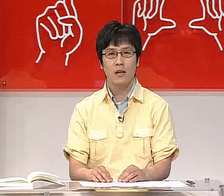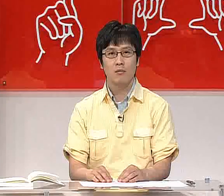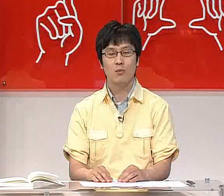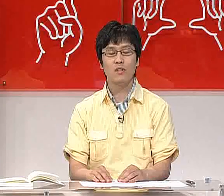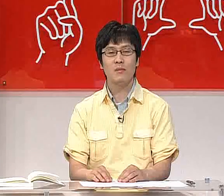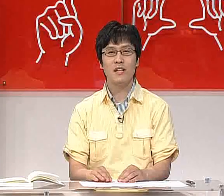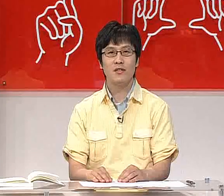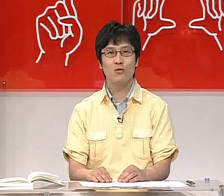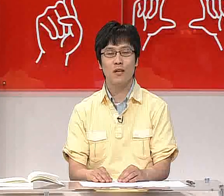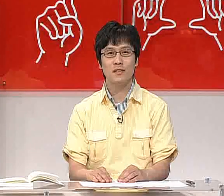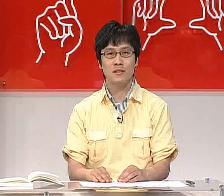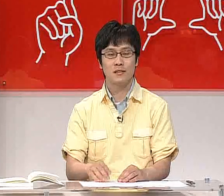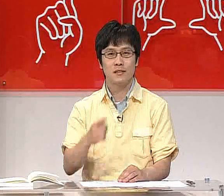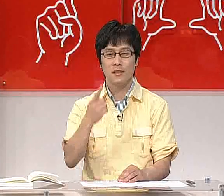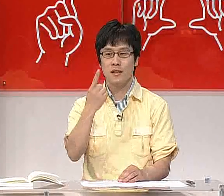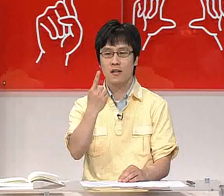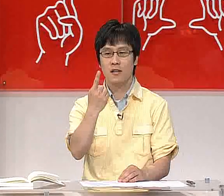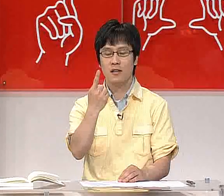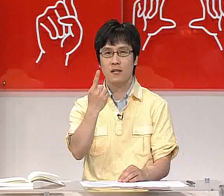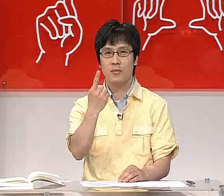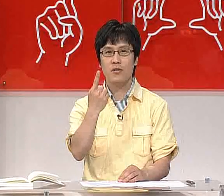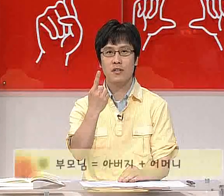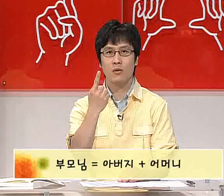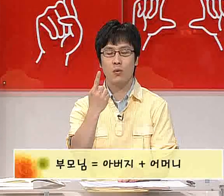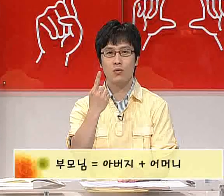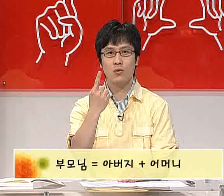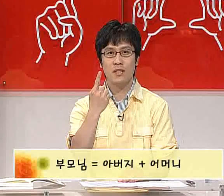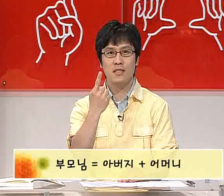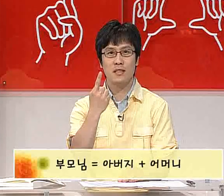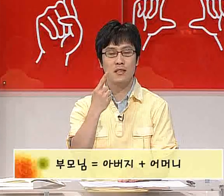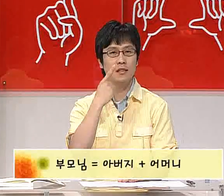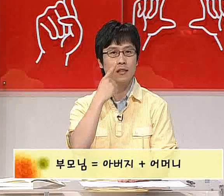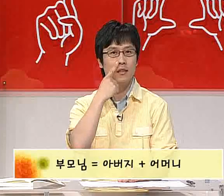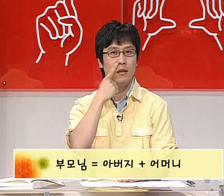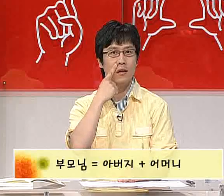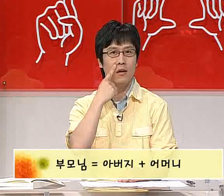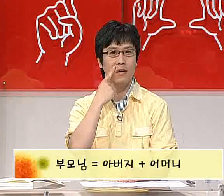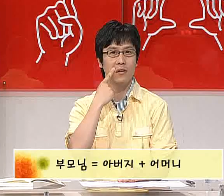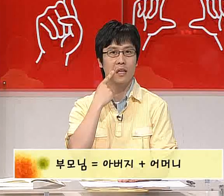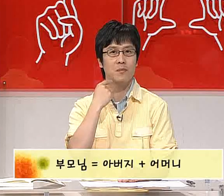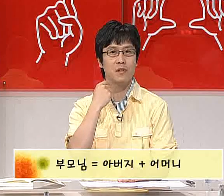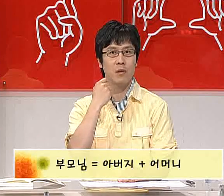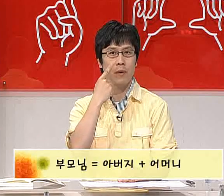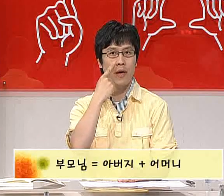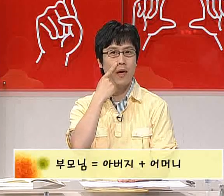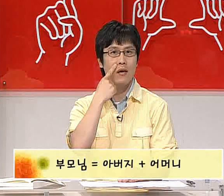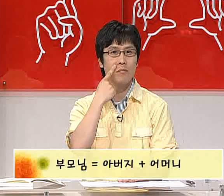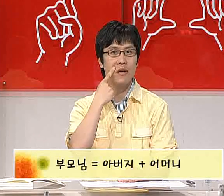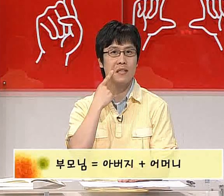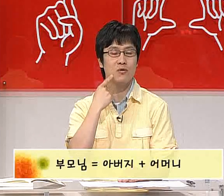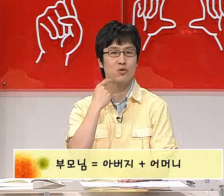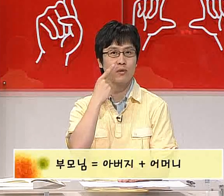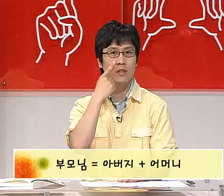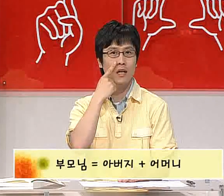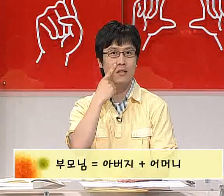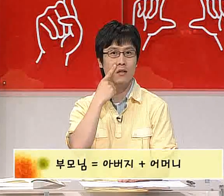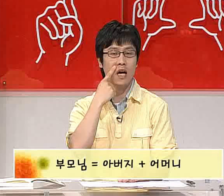부모님이라는 수화는 편, 오른손, 일지를 입 옆에 팔자 주름을 따라서